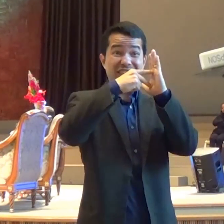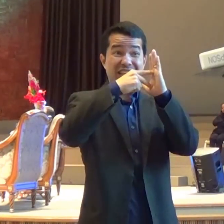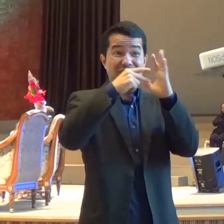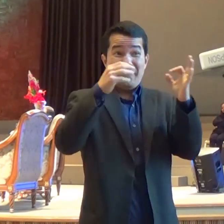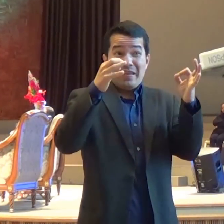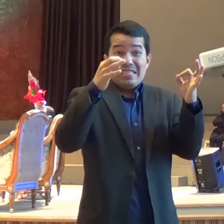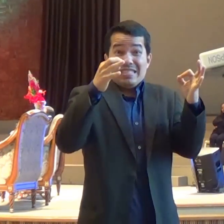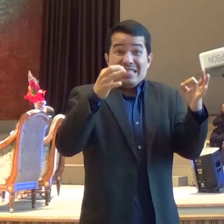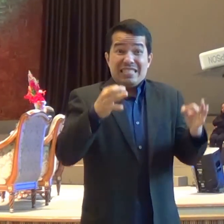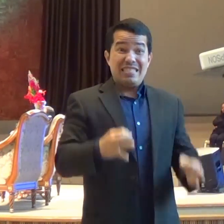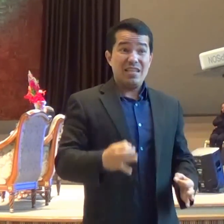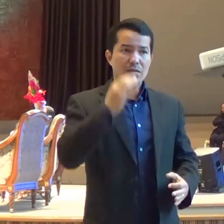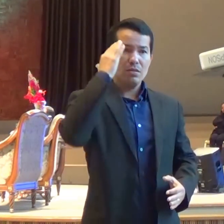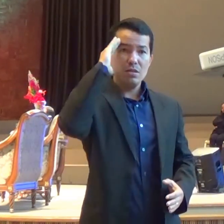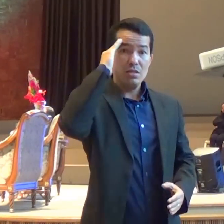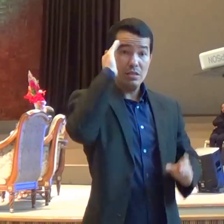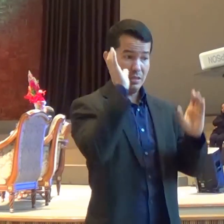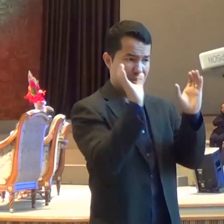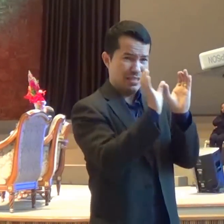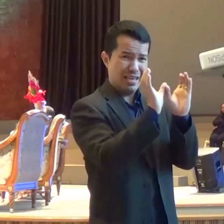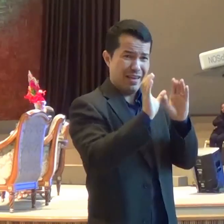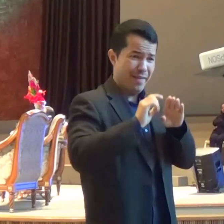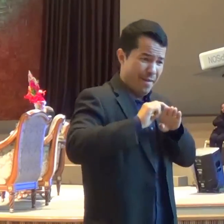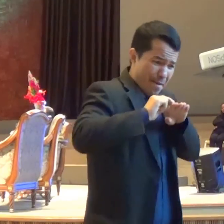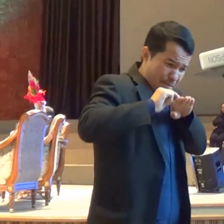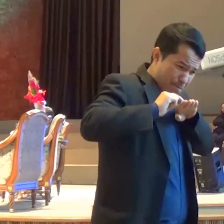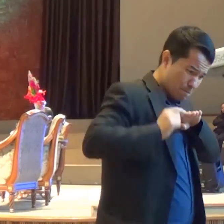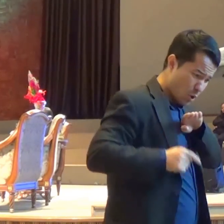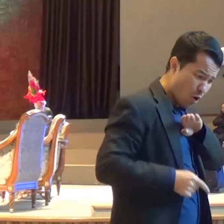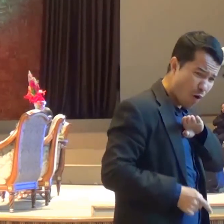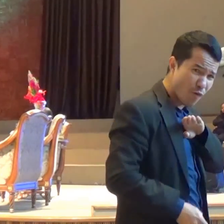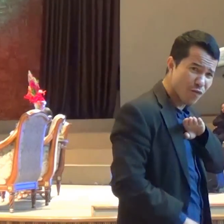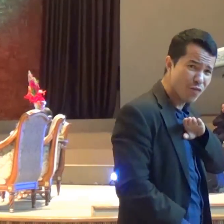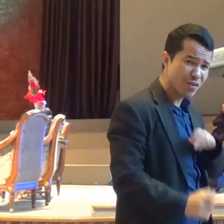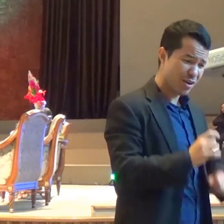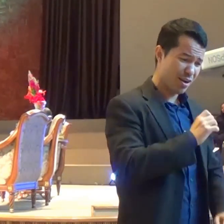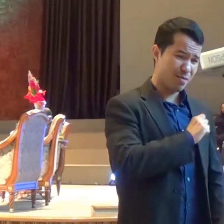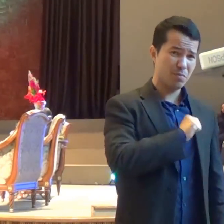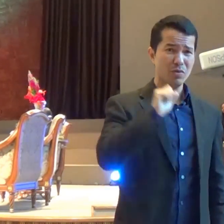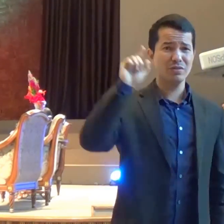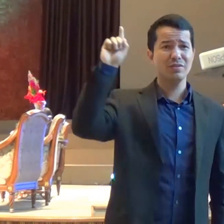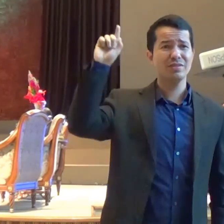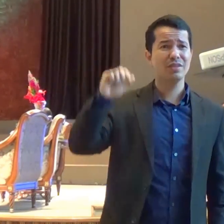dia entendi Que eu sou pecador